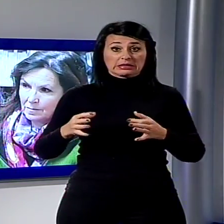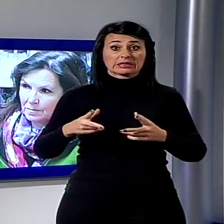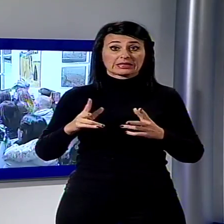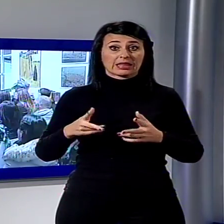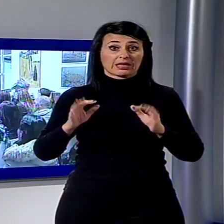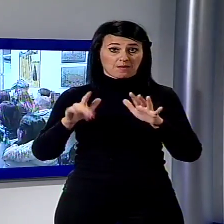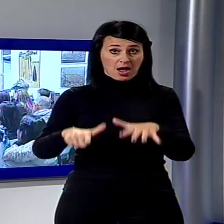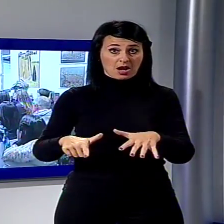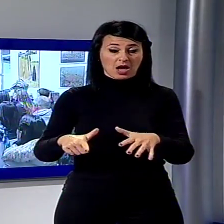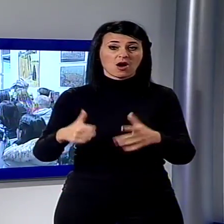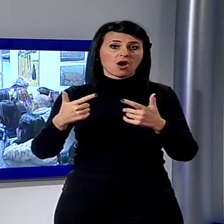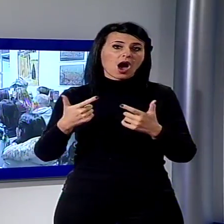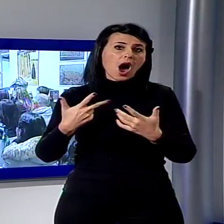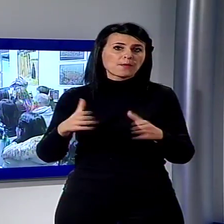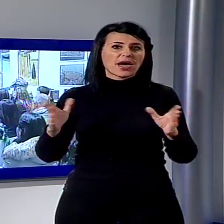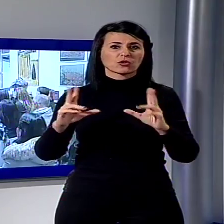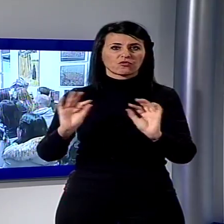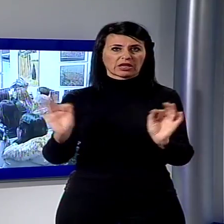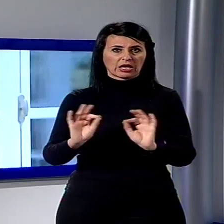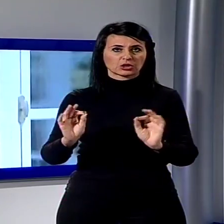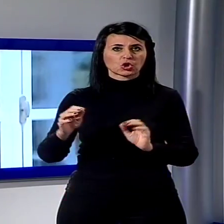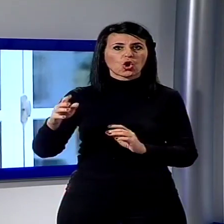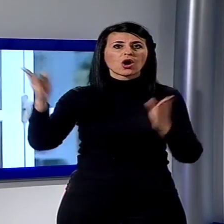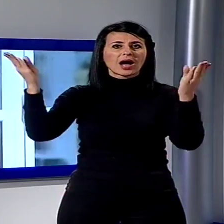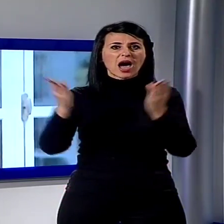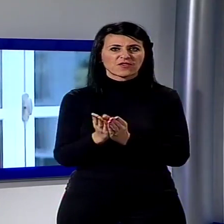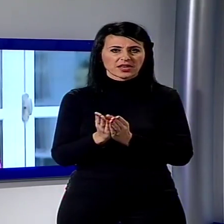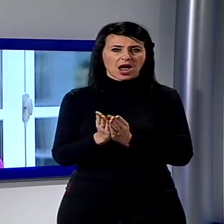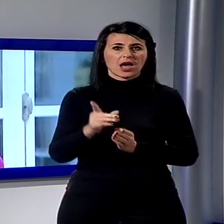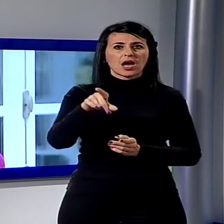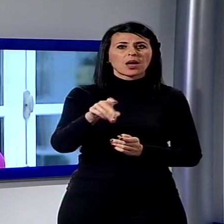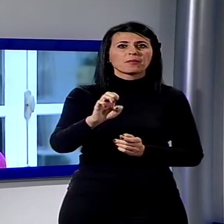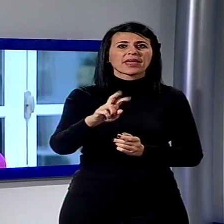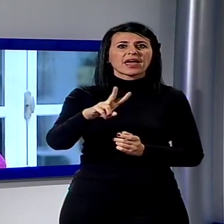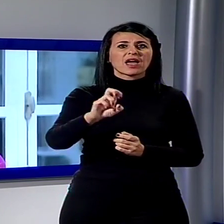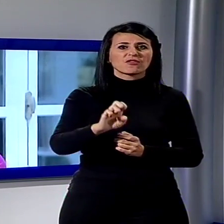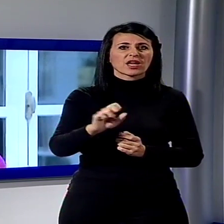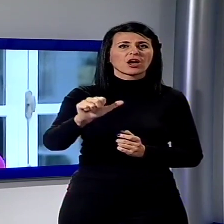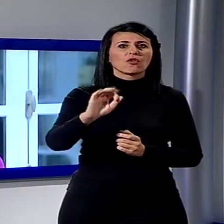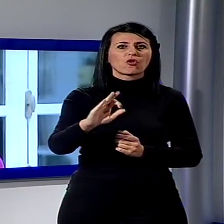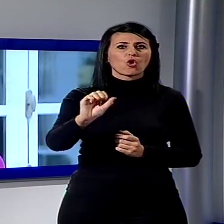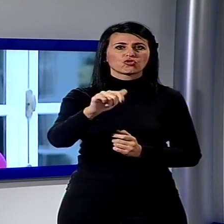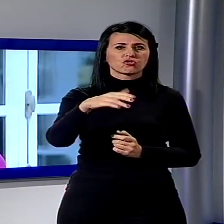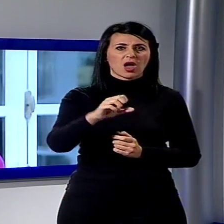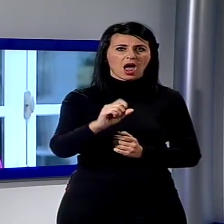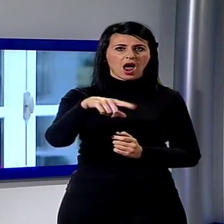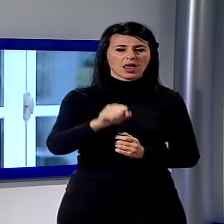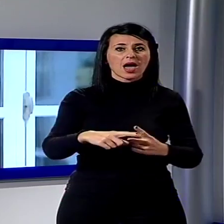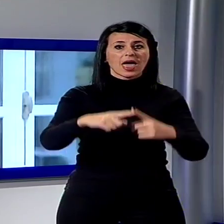con due nuovi sportelli di ascolto. Uno a Pieve Fosciana, l'ex convento Sant'Anna, e uno alla stazione di